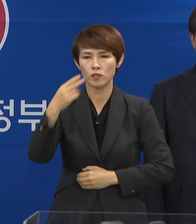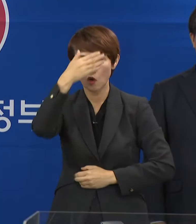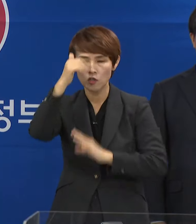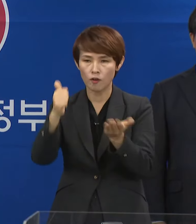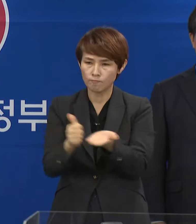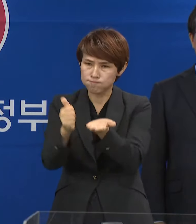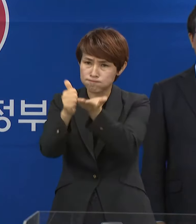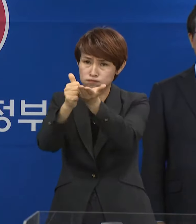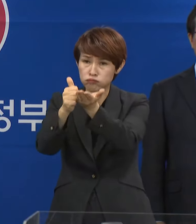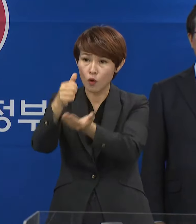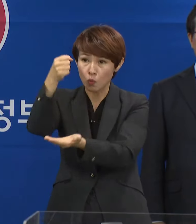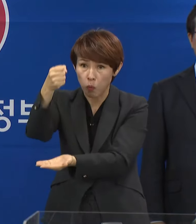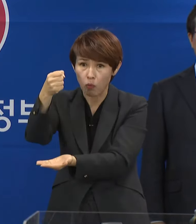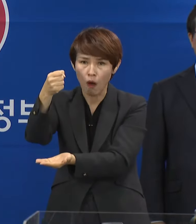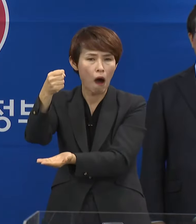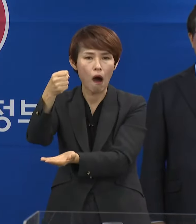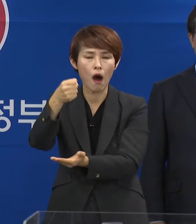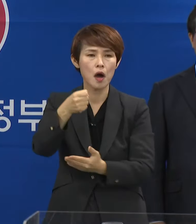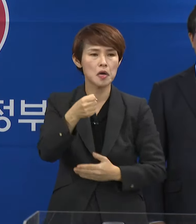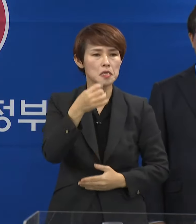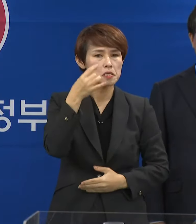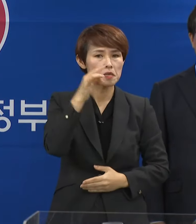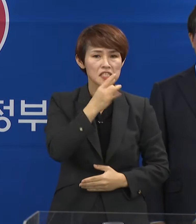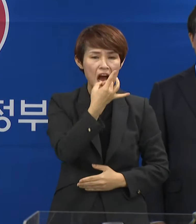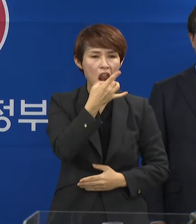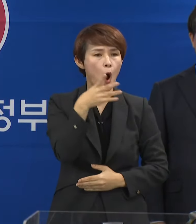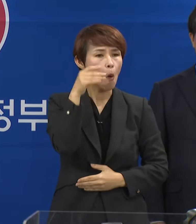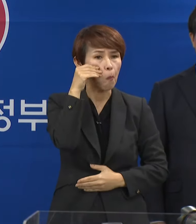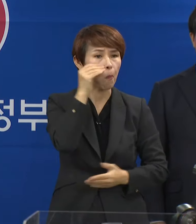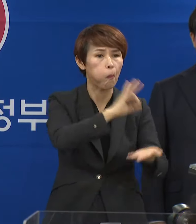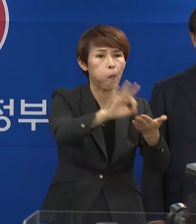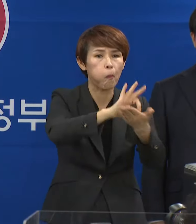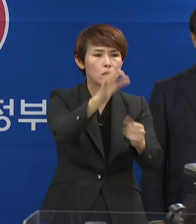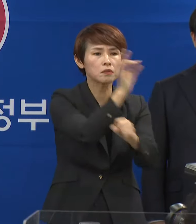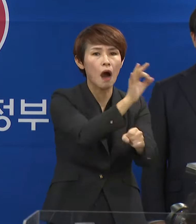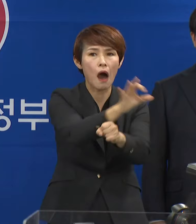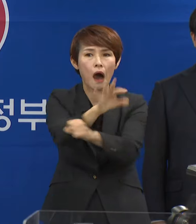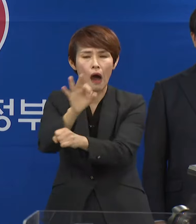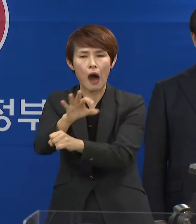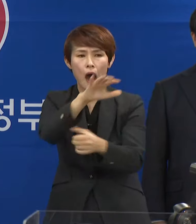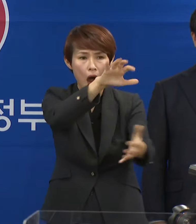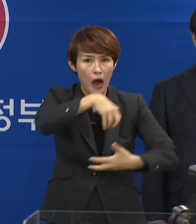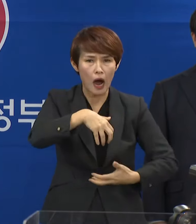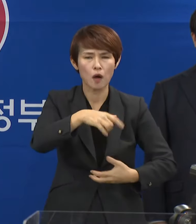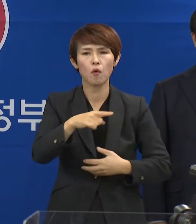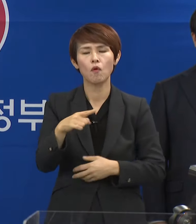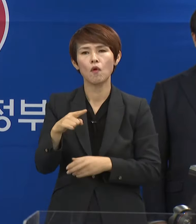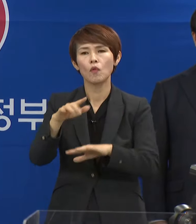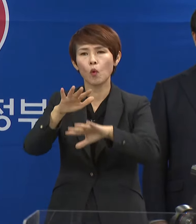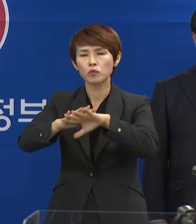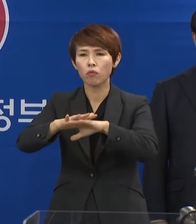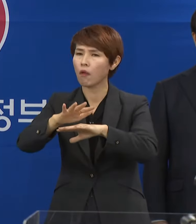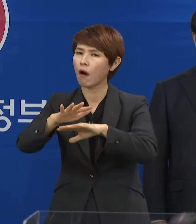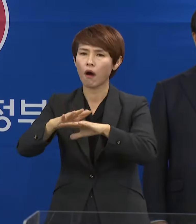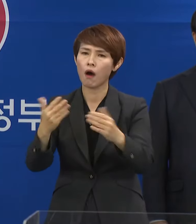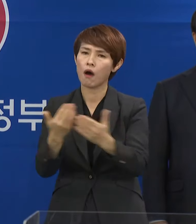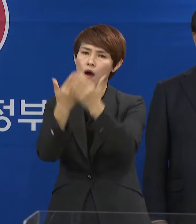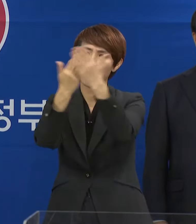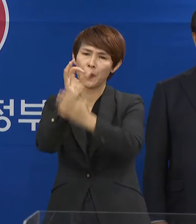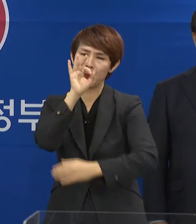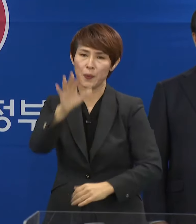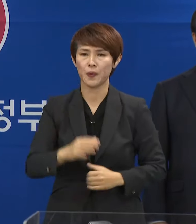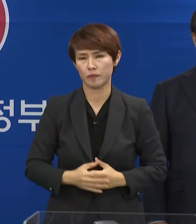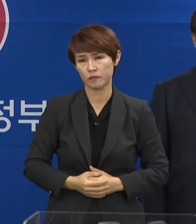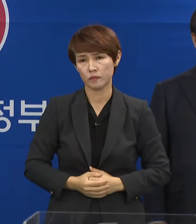육성에 써야 할 재원을 남아도는 쌀 매입에 쏟아 부으면 농촌의 혁신은 더욱 멀어집니다.